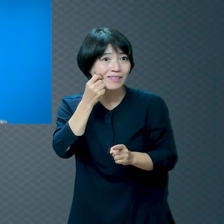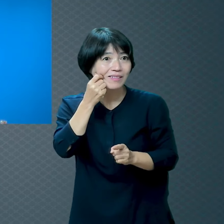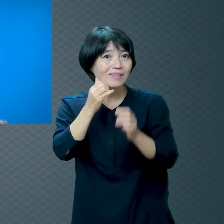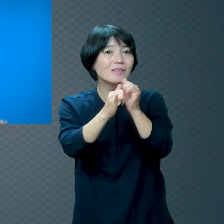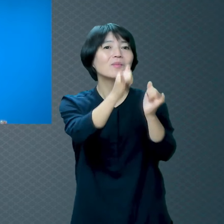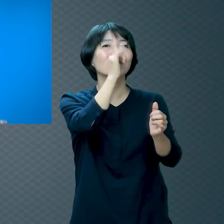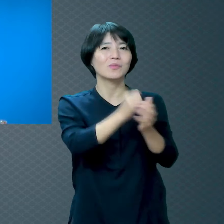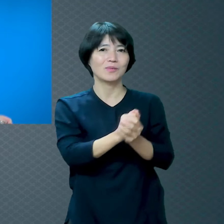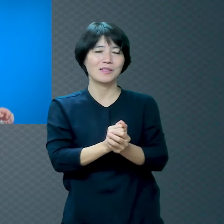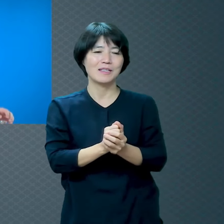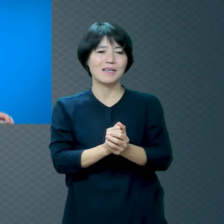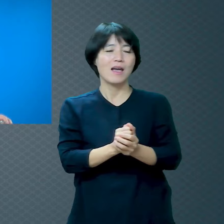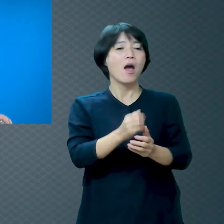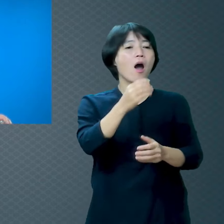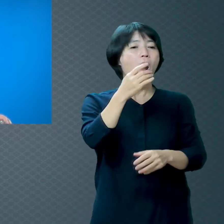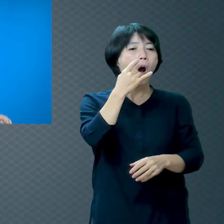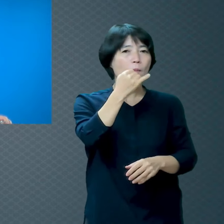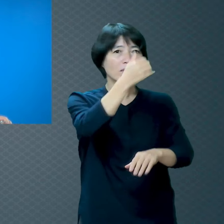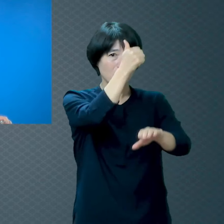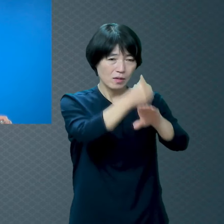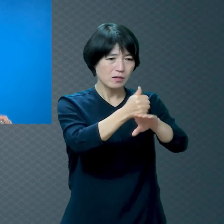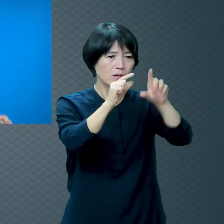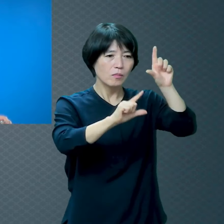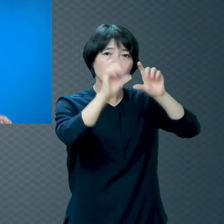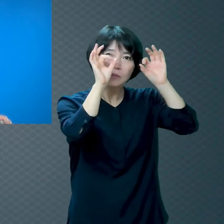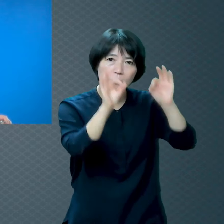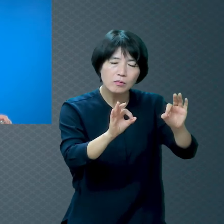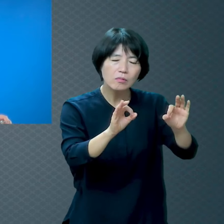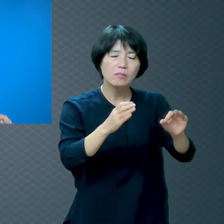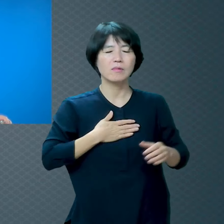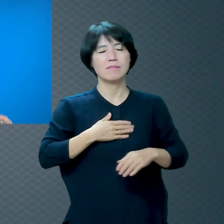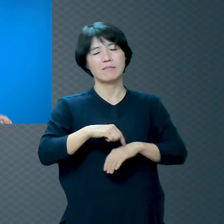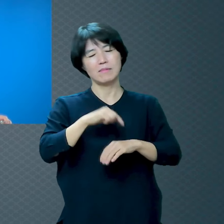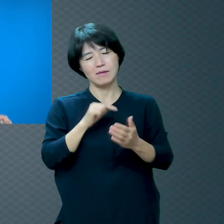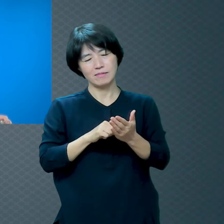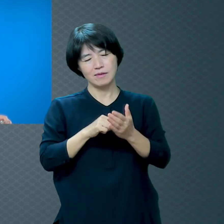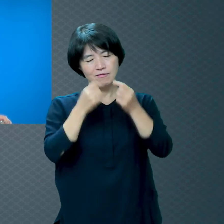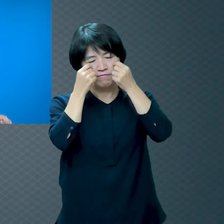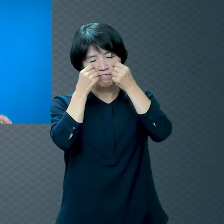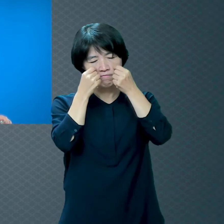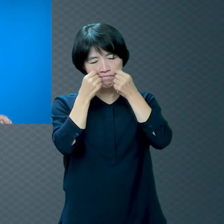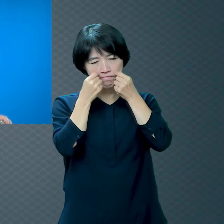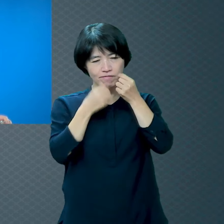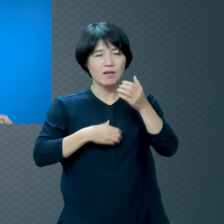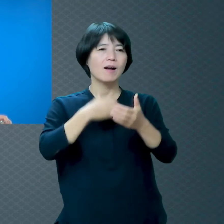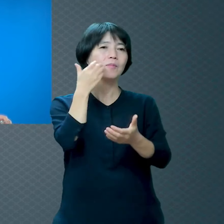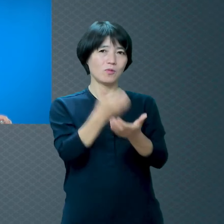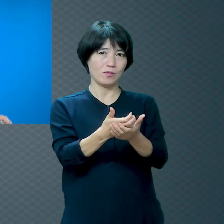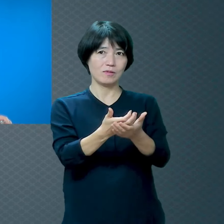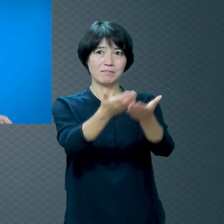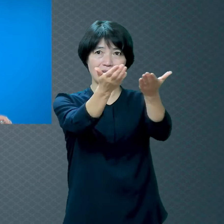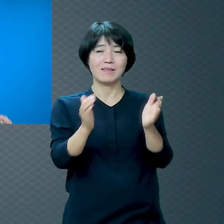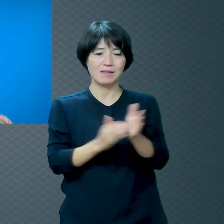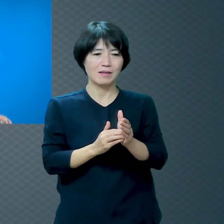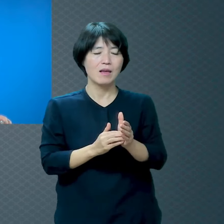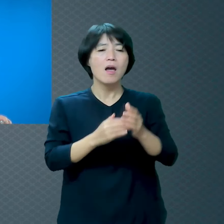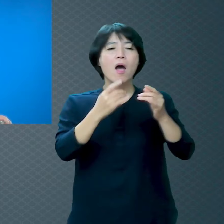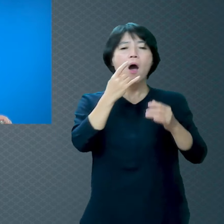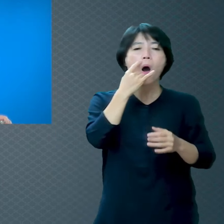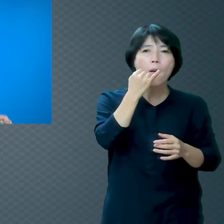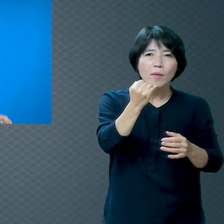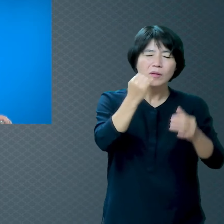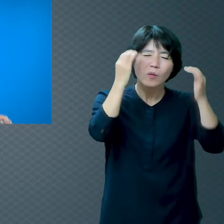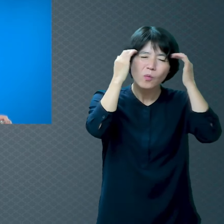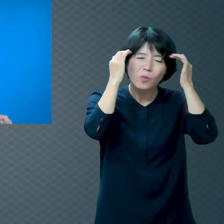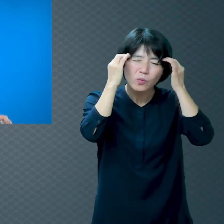마지막 모습을 보고 참 제가 감동을 받았어요 그 고통 중에 24시간